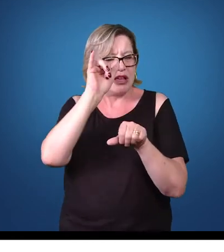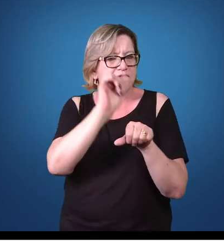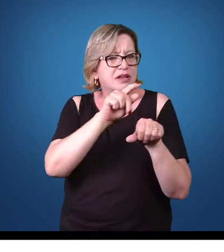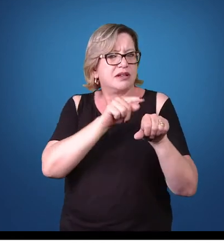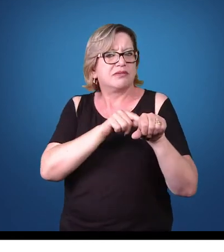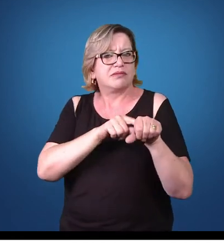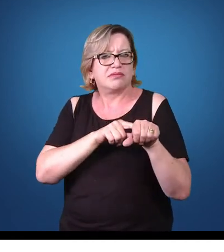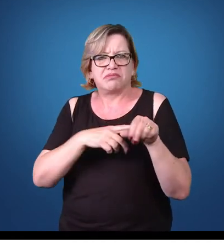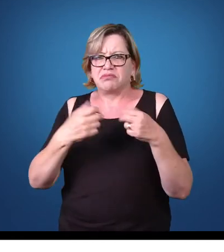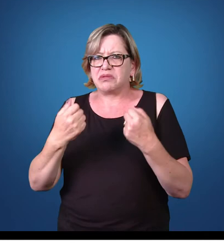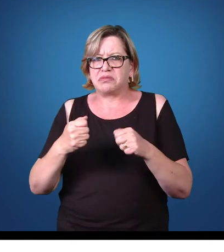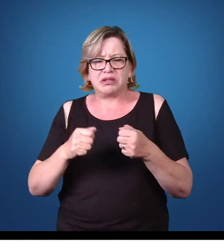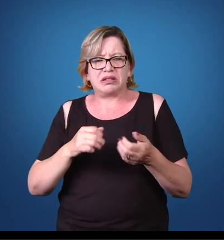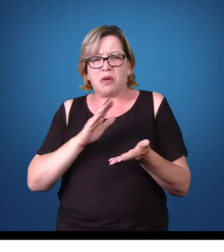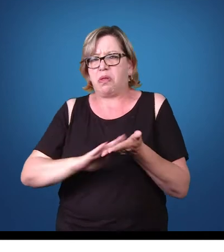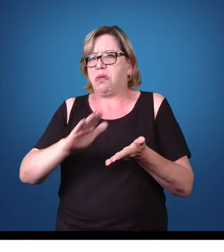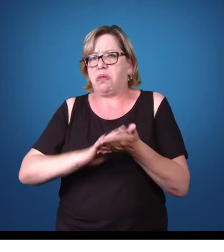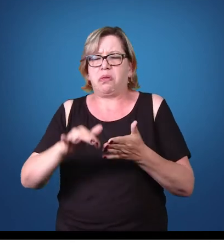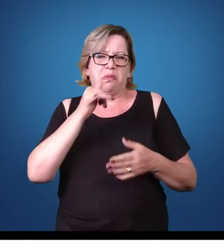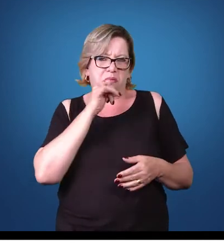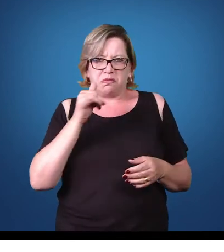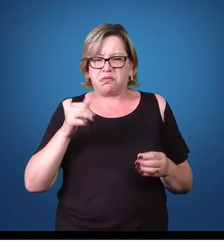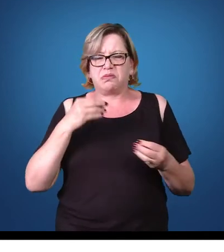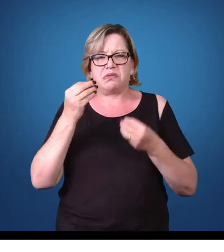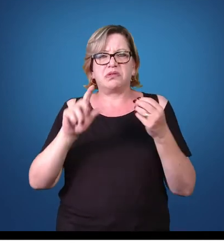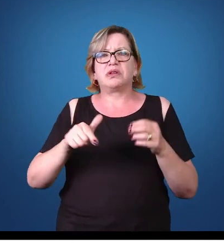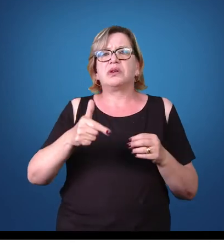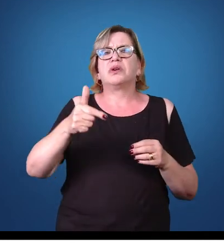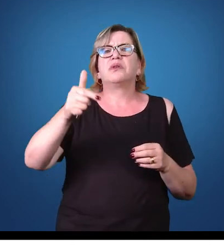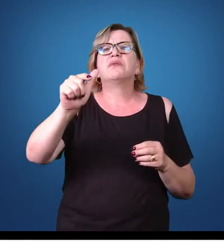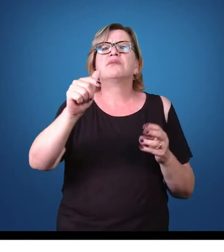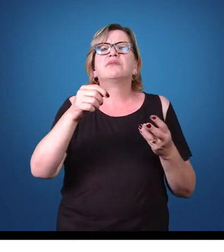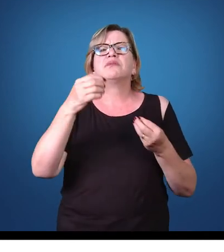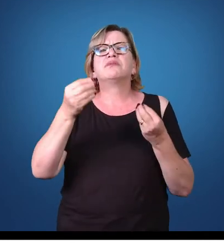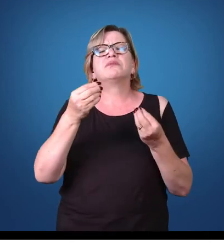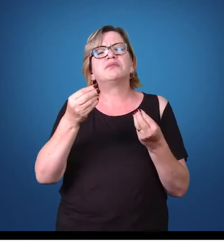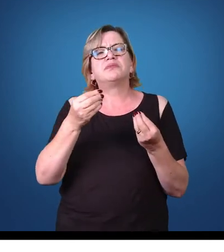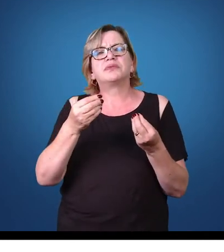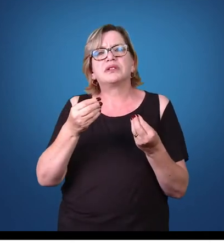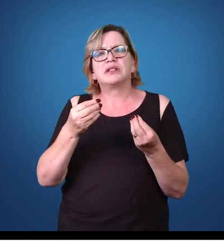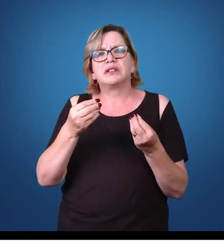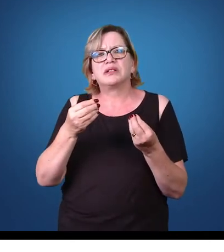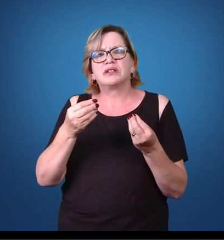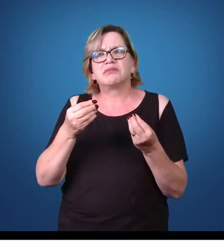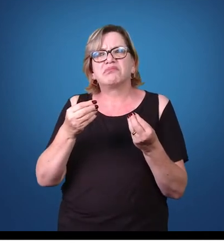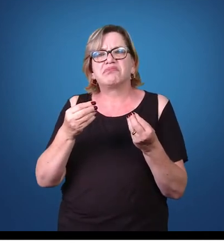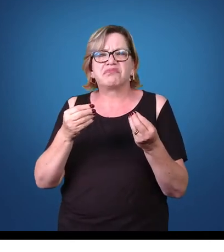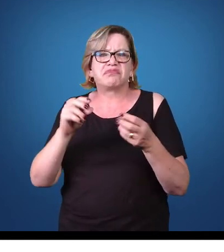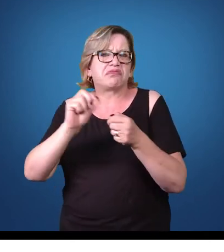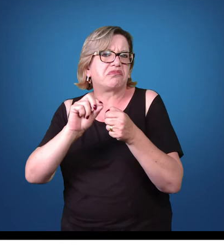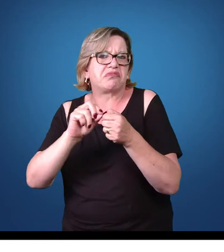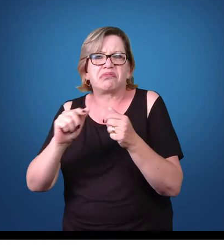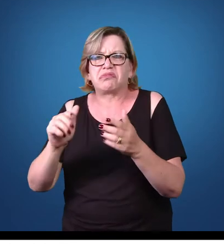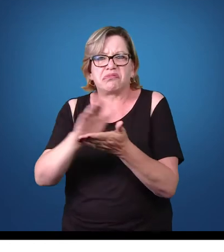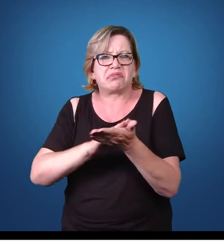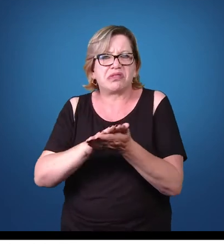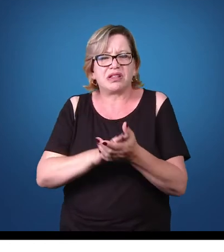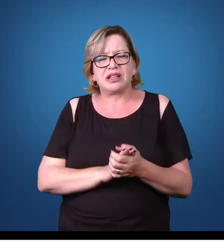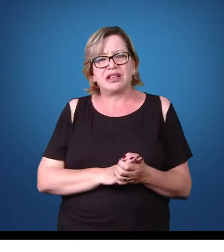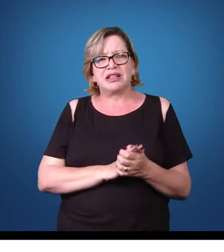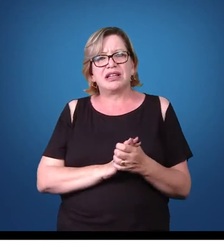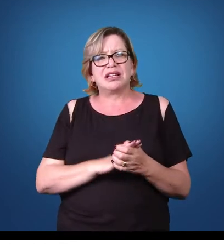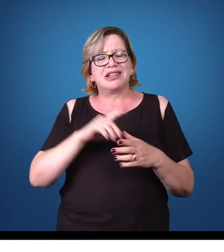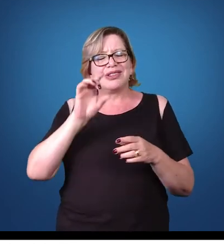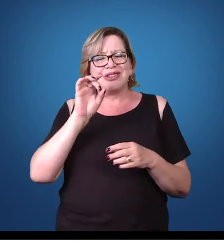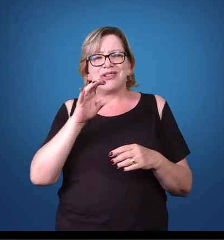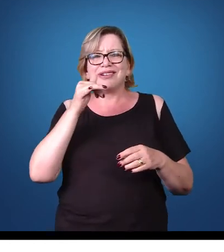ele não precisa gastar energia, muitas vezes, com outras ações. Ele só precisa gastar